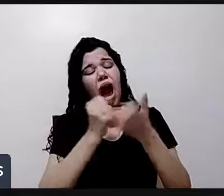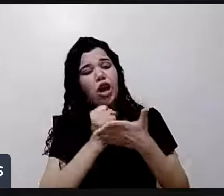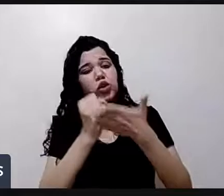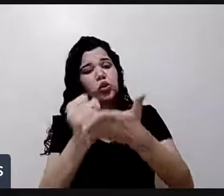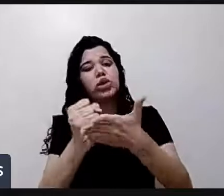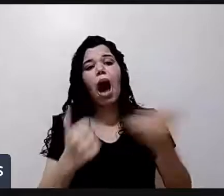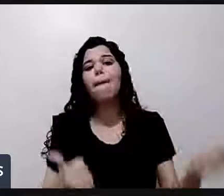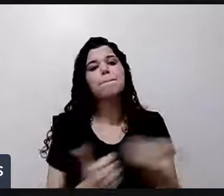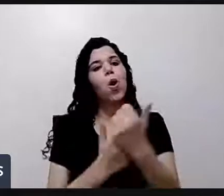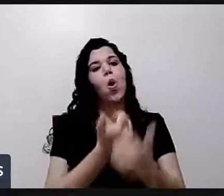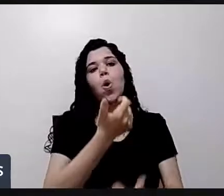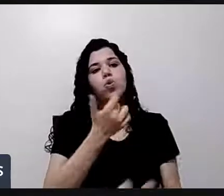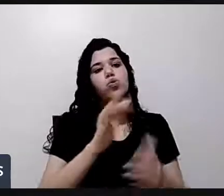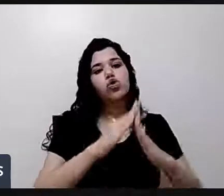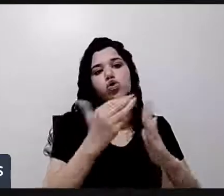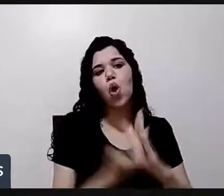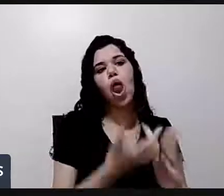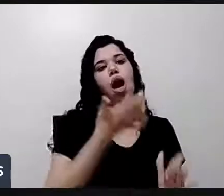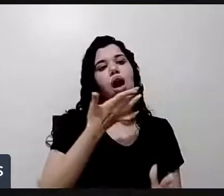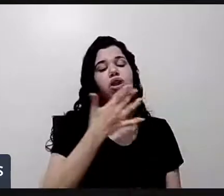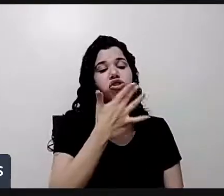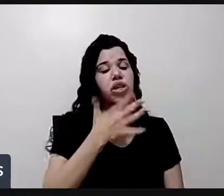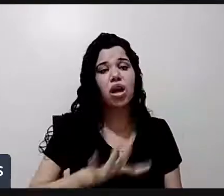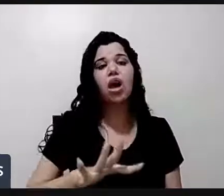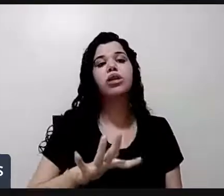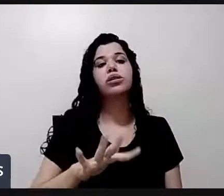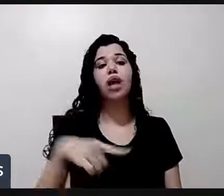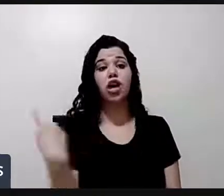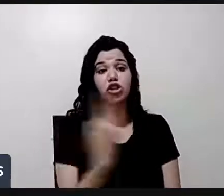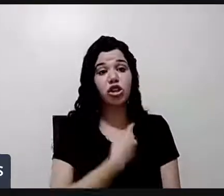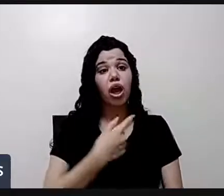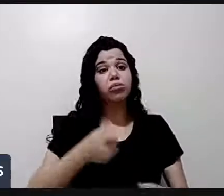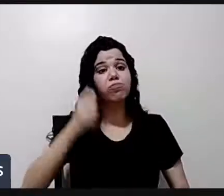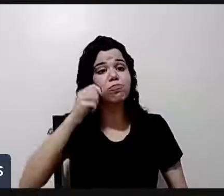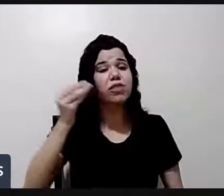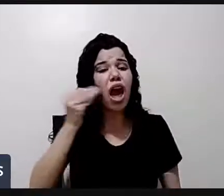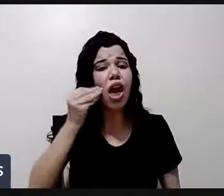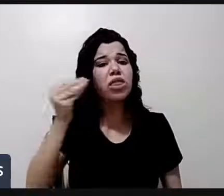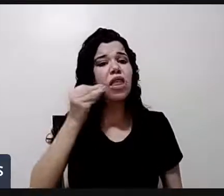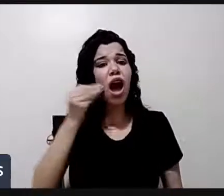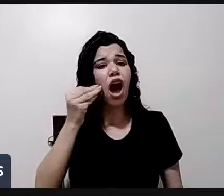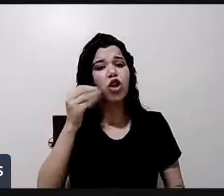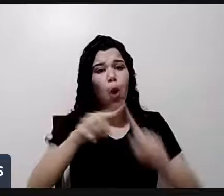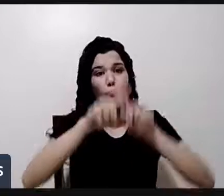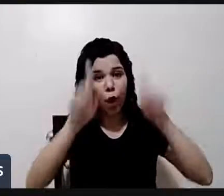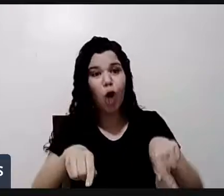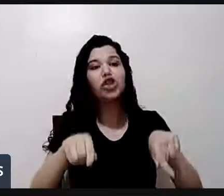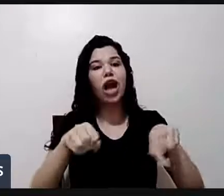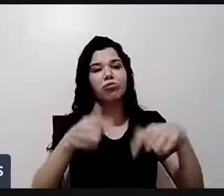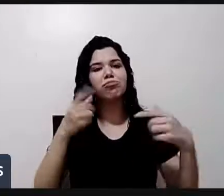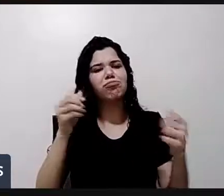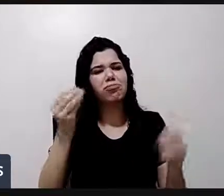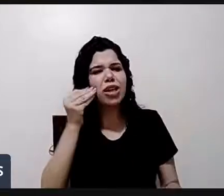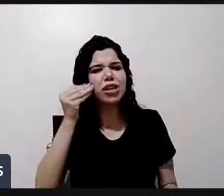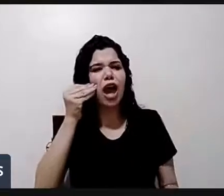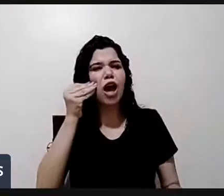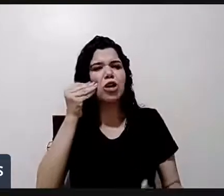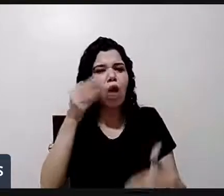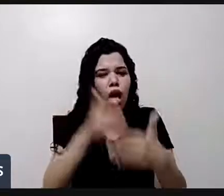Isso é o apoio do nosso terceiro setor fazendo uma lacuna, achou uma lacuna ali e está tampando esse buraco. O papel do primeiro setor seria